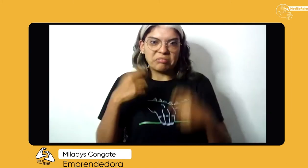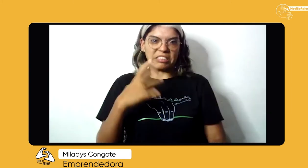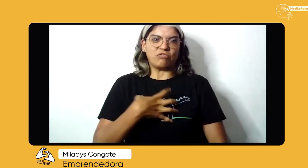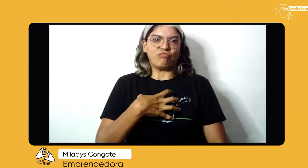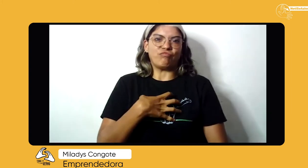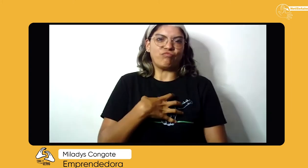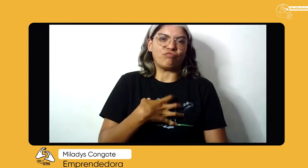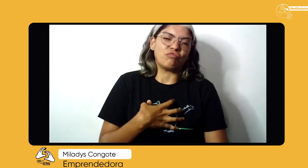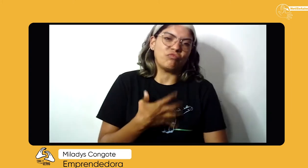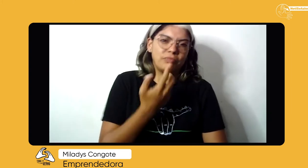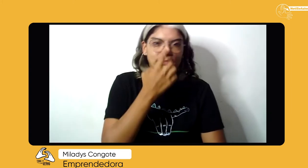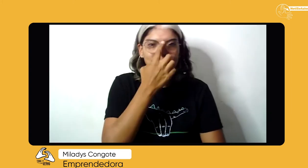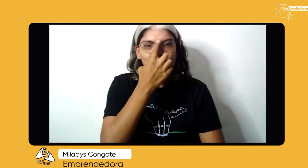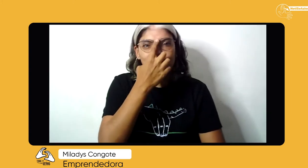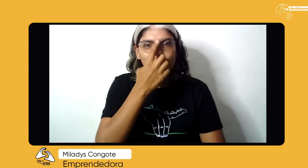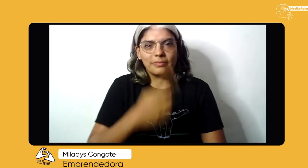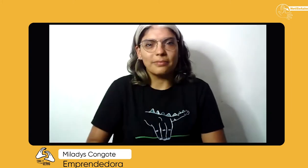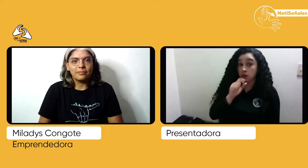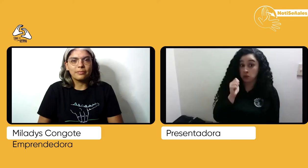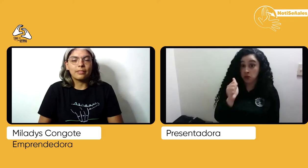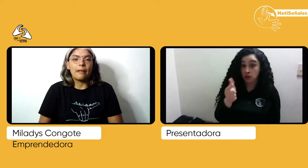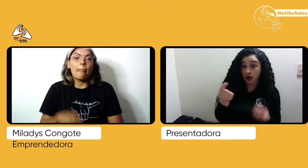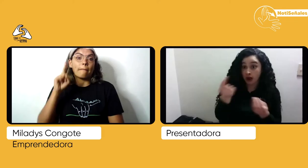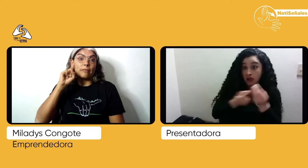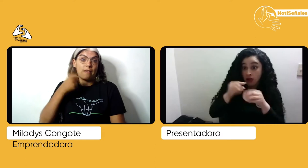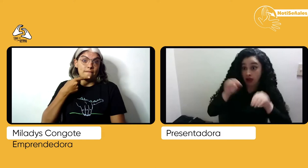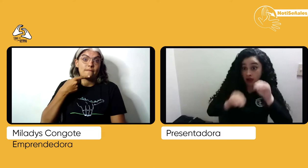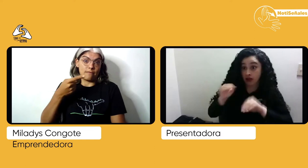con la imagen impresa. ¿Tú misma haces los diseños?